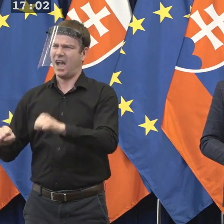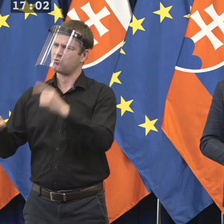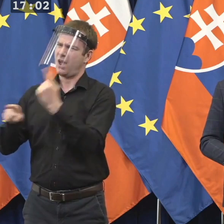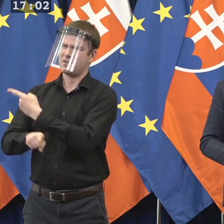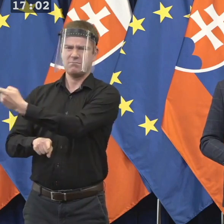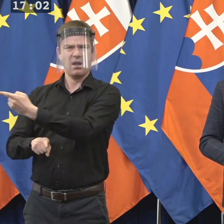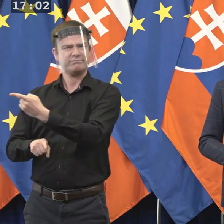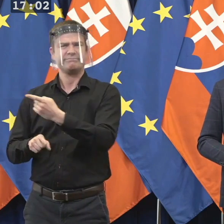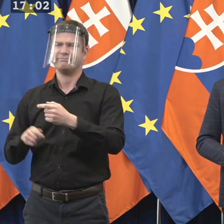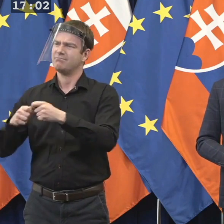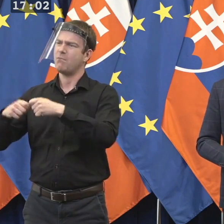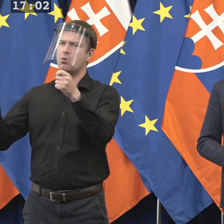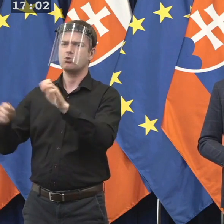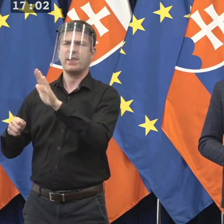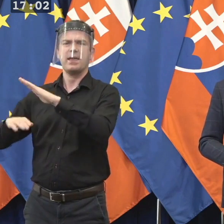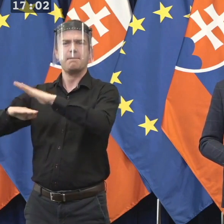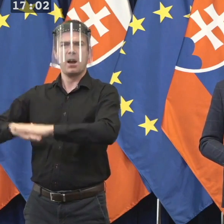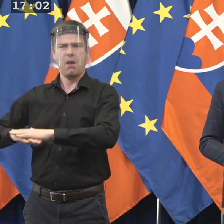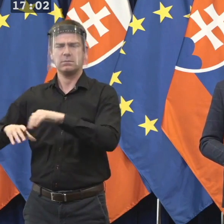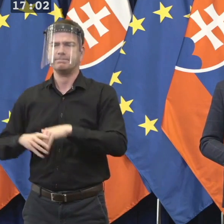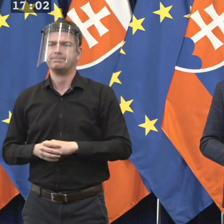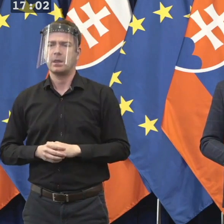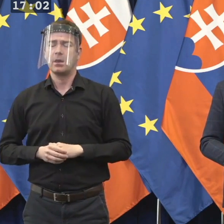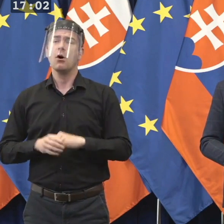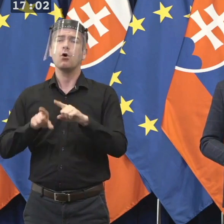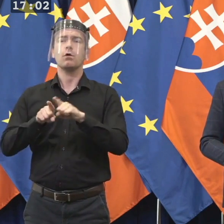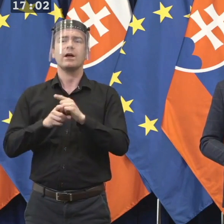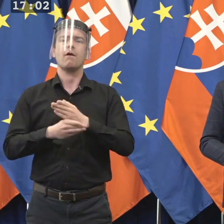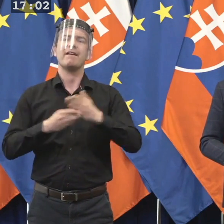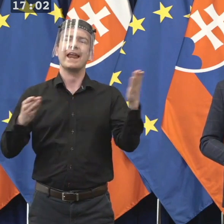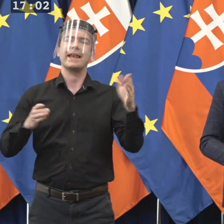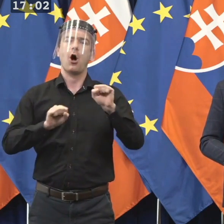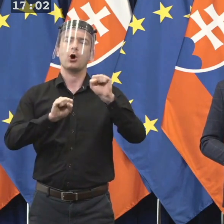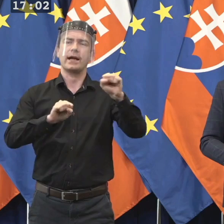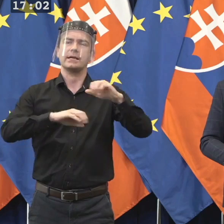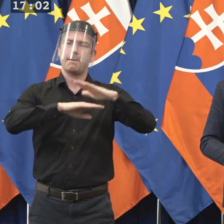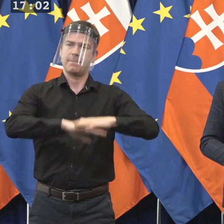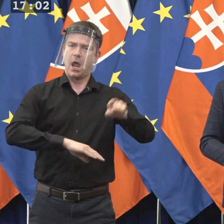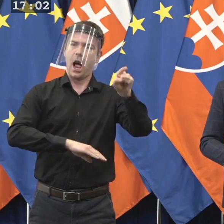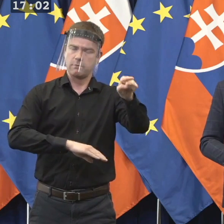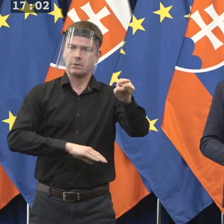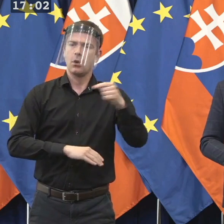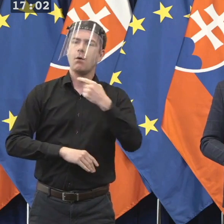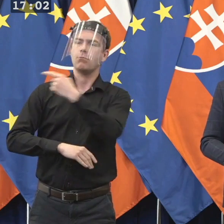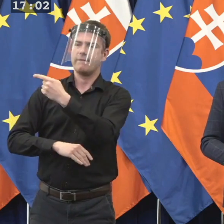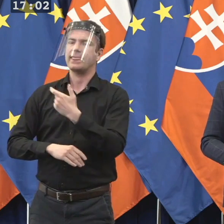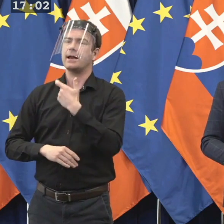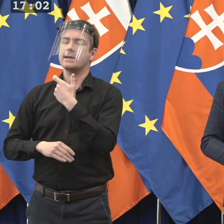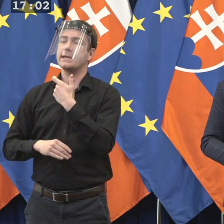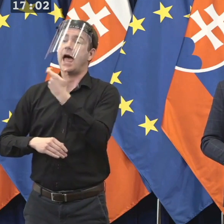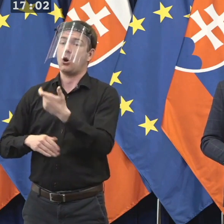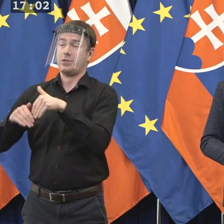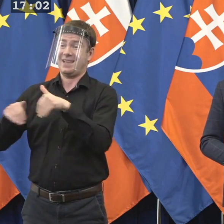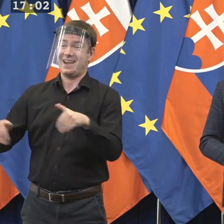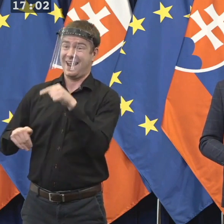spodne v tom verejnej ochrankyne práv, s ktorým sa obrátila Národnú radu. Nasledne sa Národná rada obrátila na vládu v zohľadom na jej kompetencie, ktoré